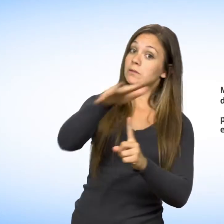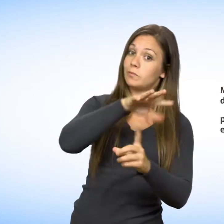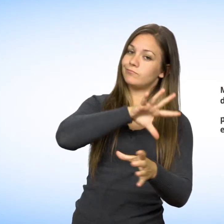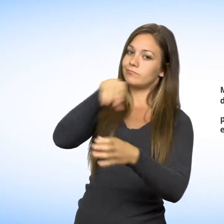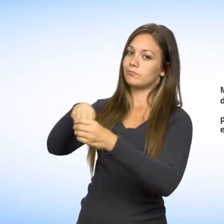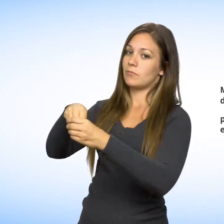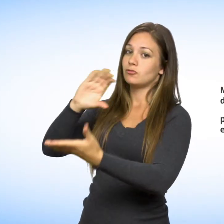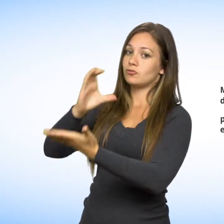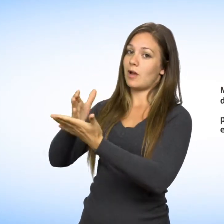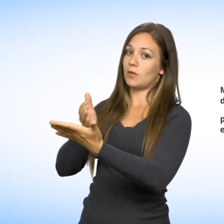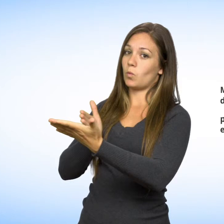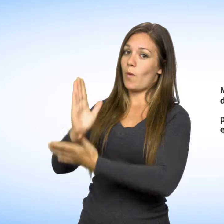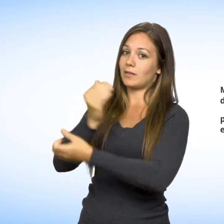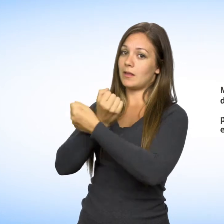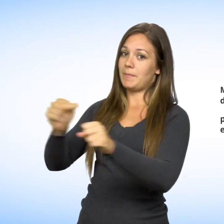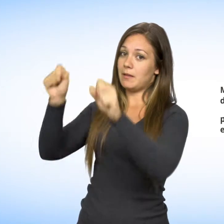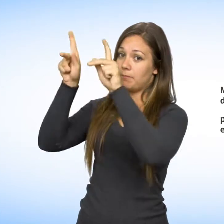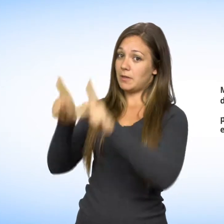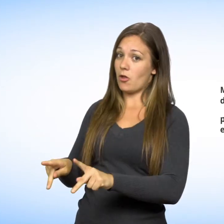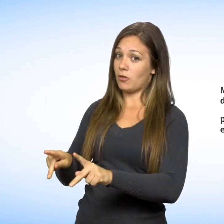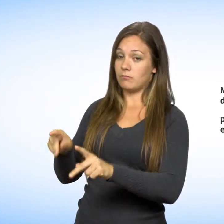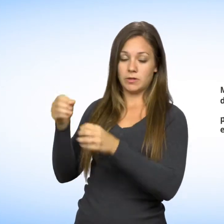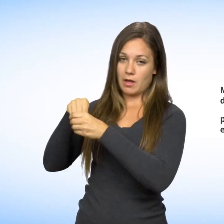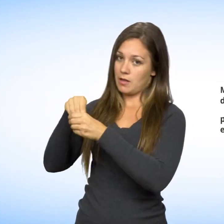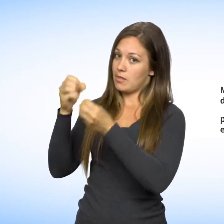Ces situations sont contraires à la Charte des droits et libertés de la personne.